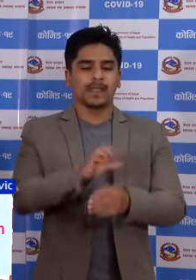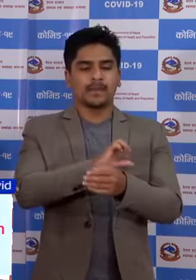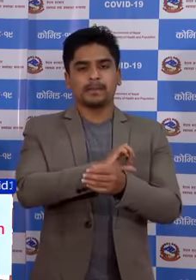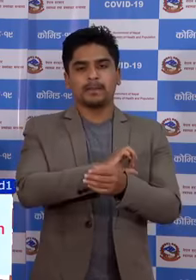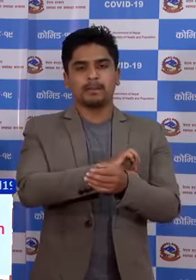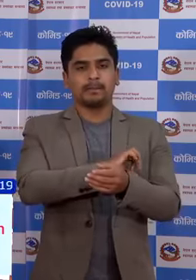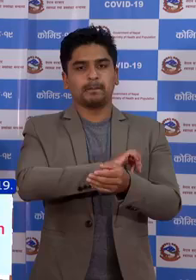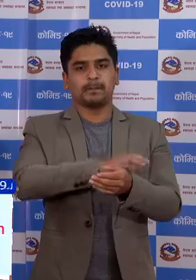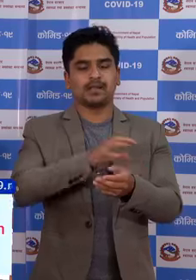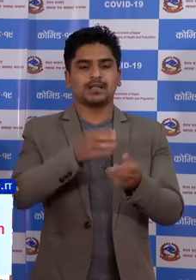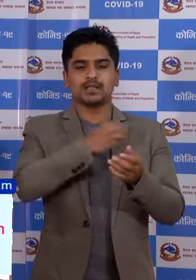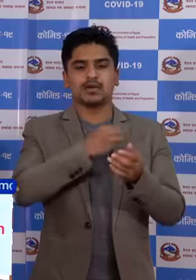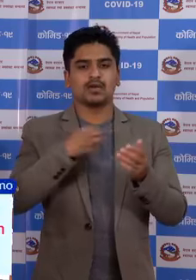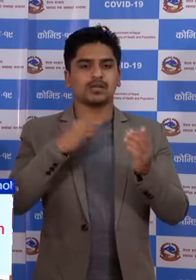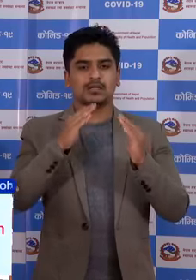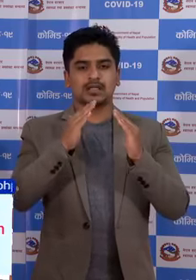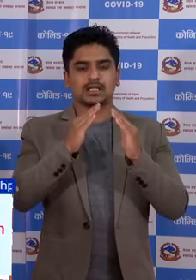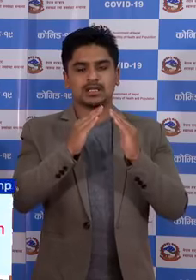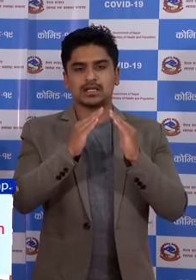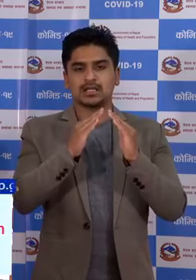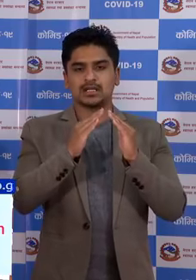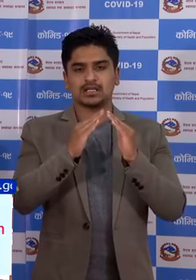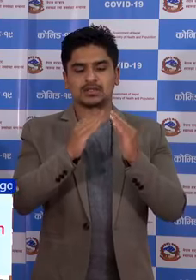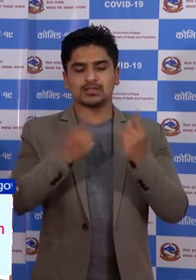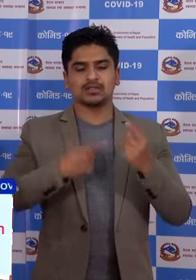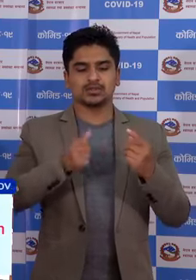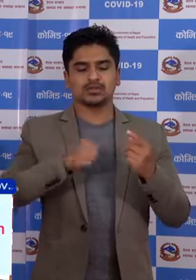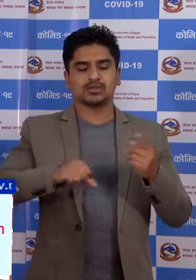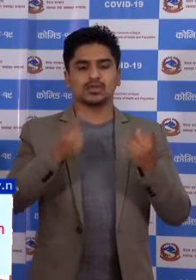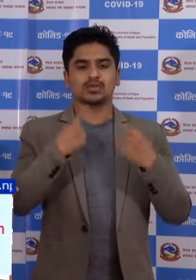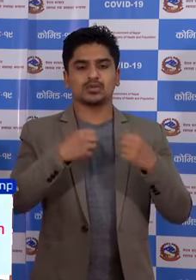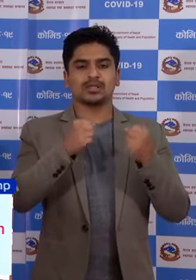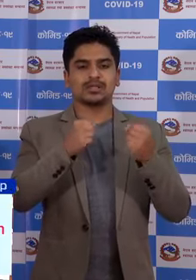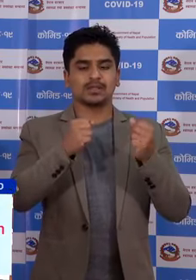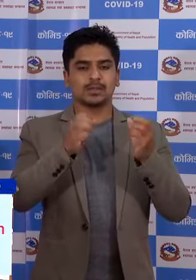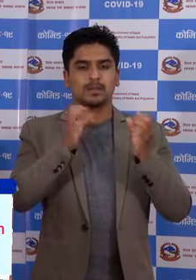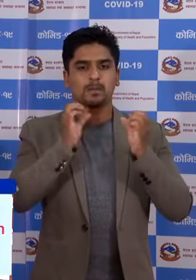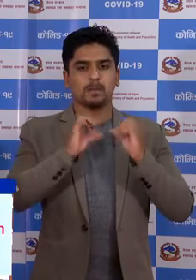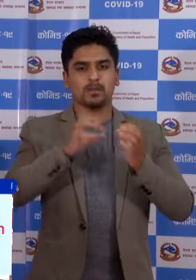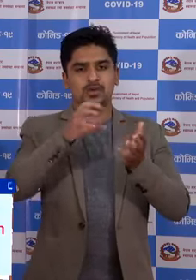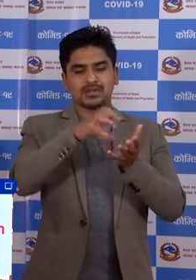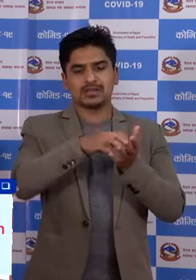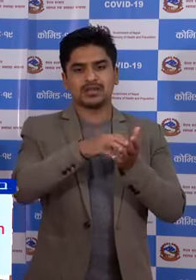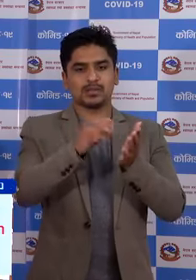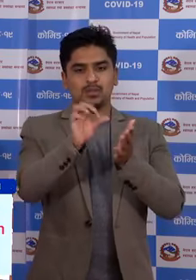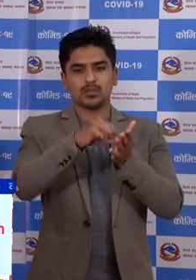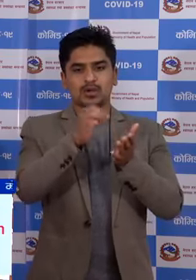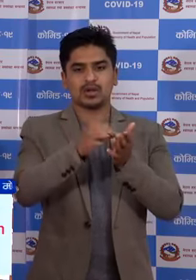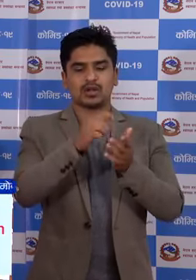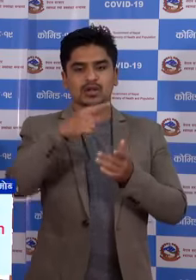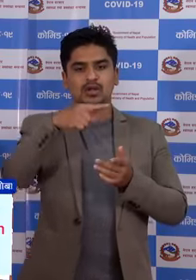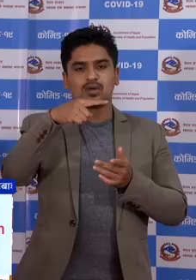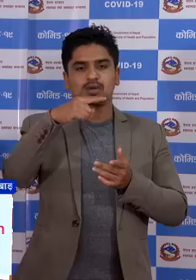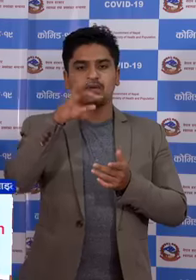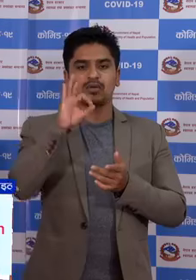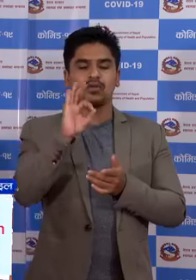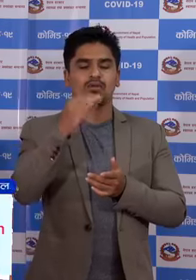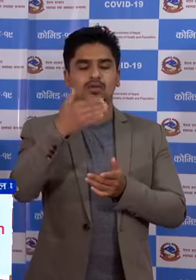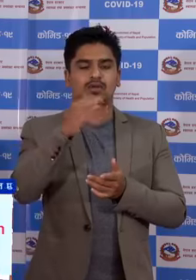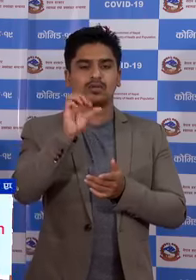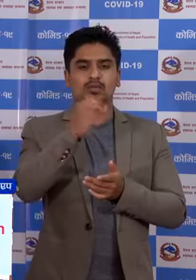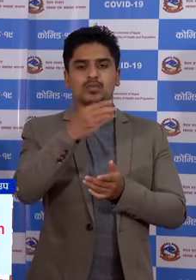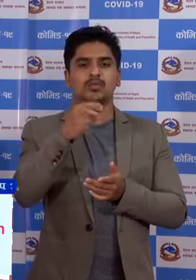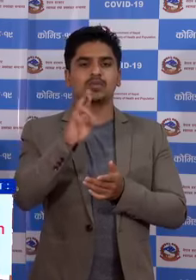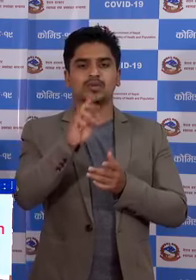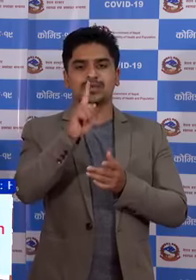जनस्वाथ्य पर्युक्साला पोखरा मा नवल पूर को एक जना पूरुस नोंचा